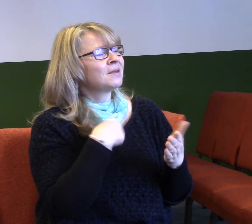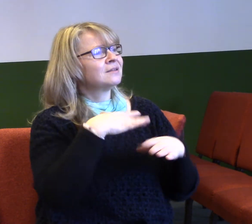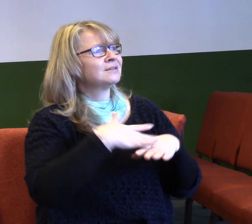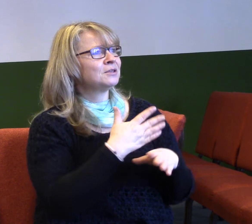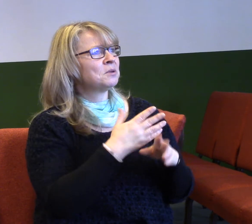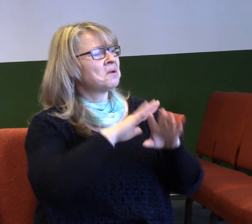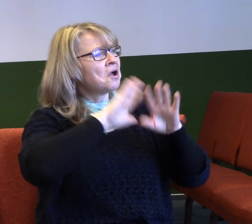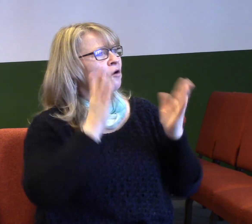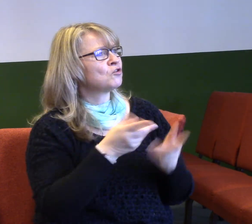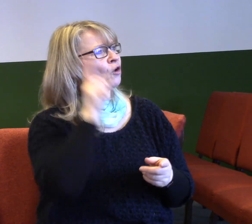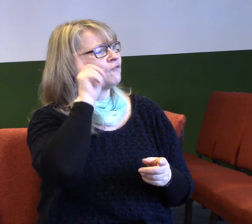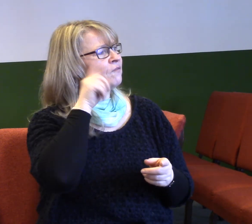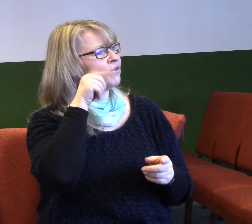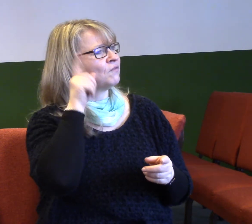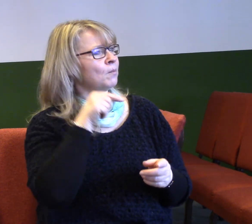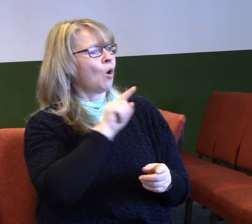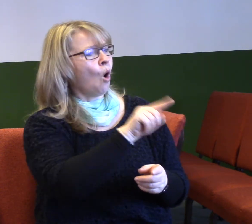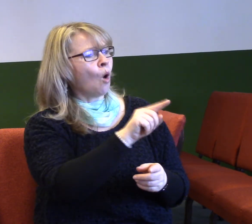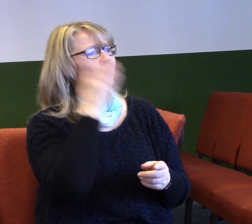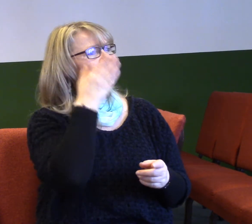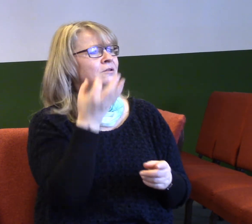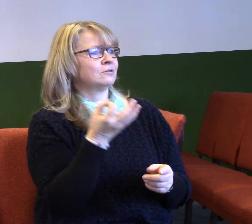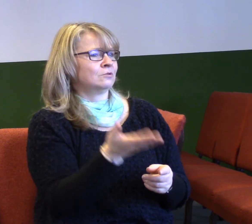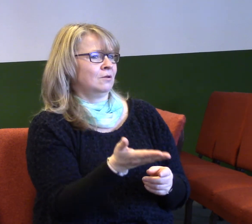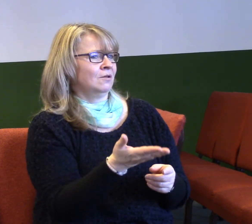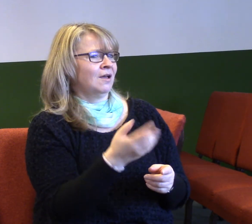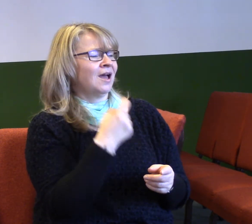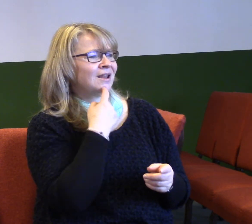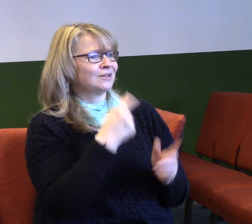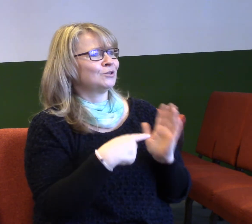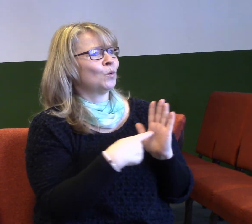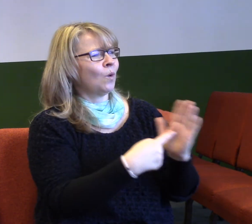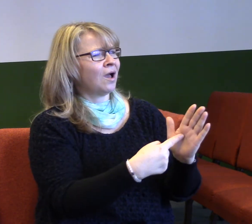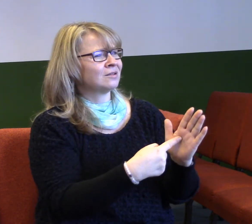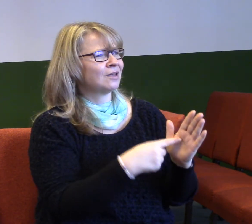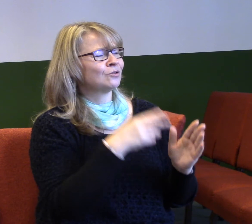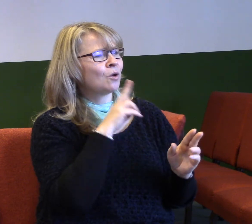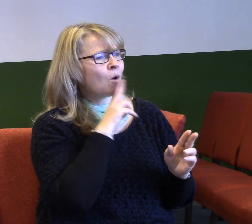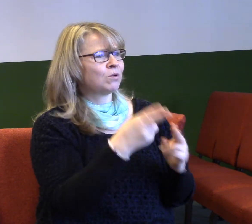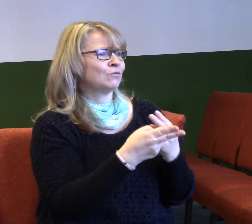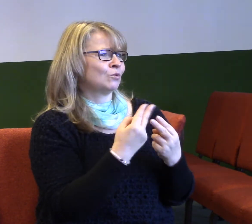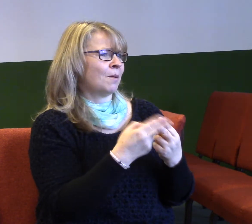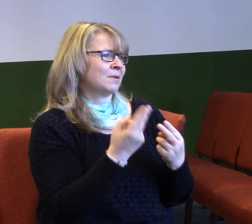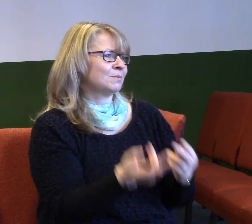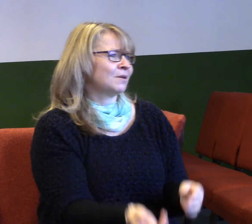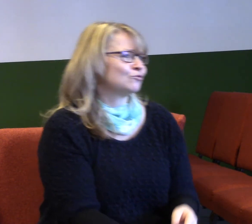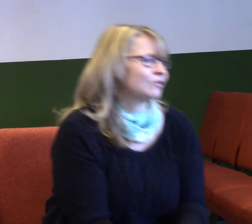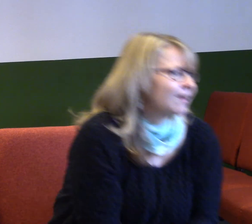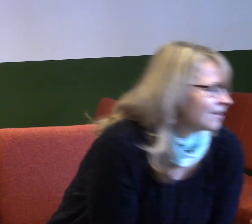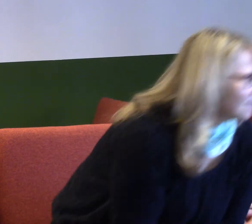druhých lidí. A já vám chci ukázat, že to je strašně moc nebezpečné. Myslím si, že ten důvod, proč